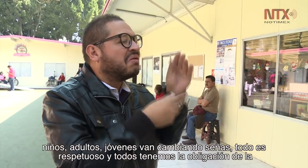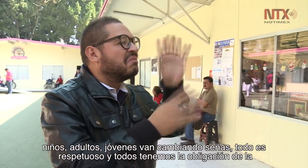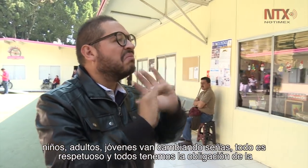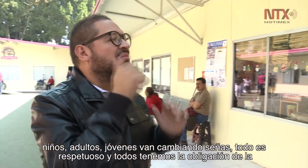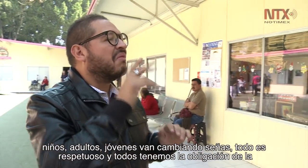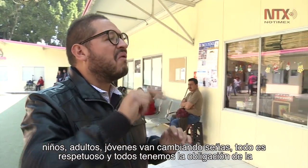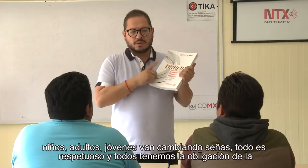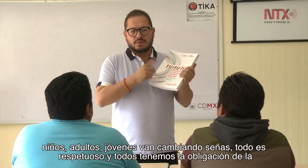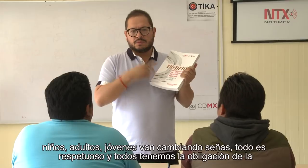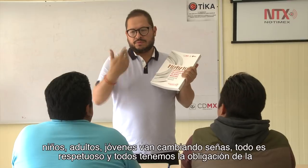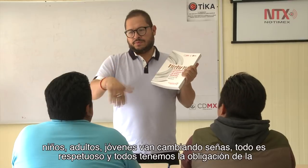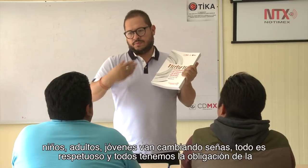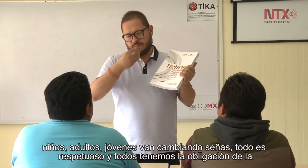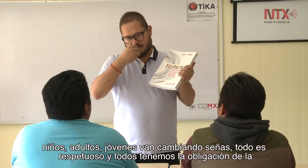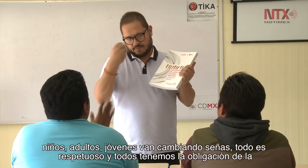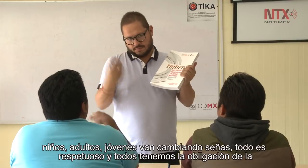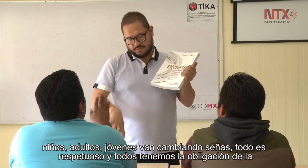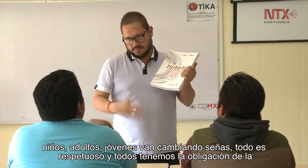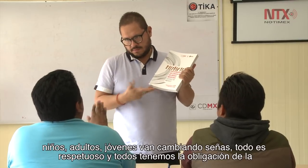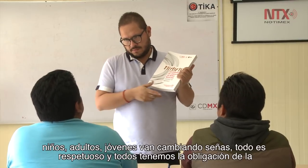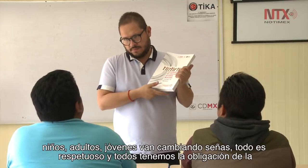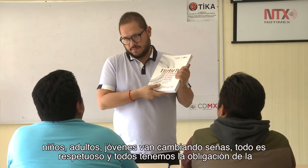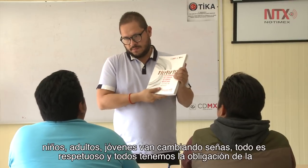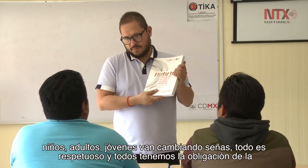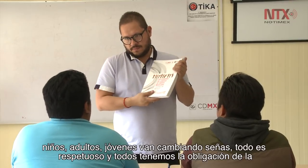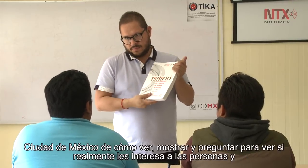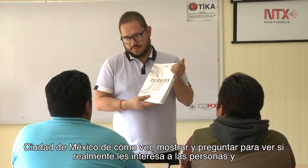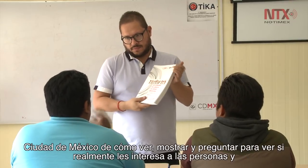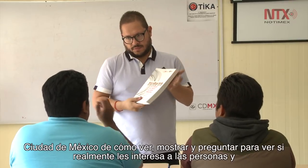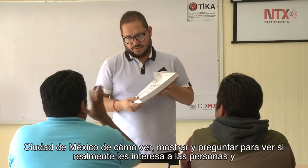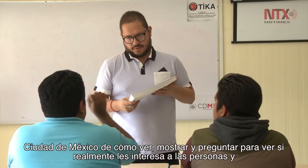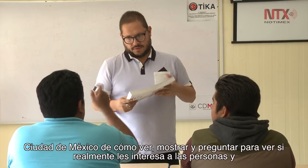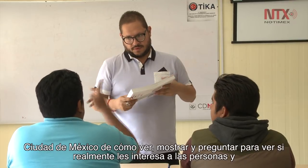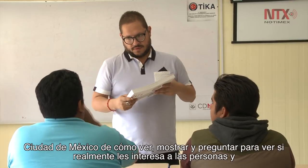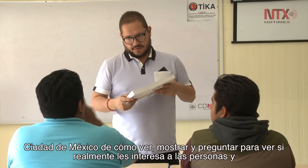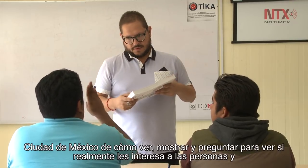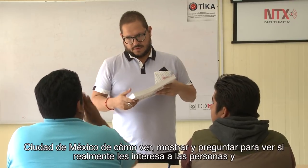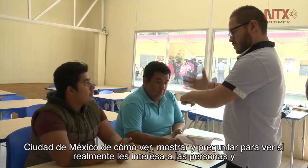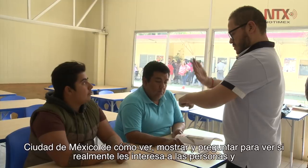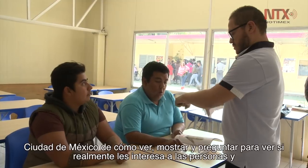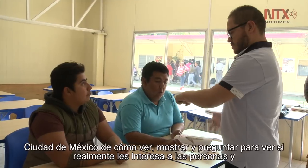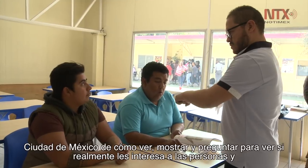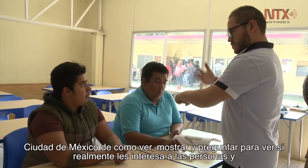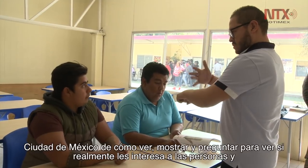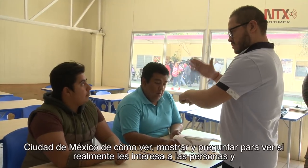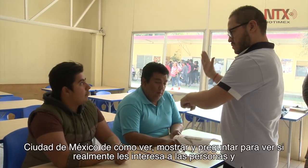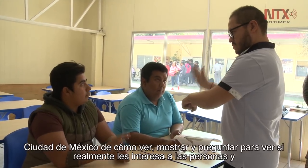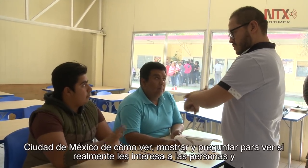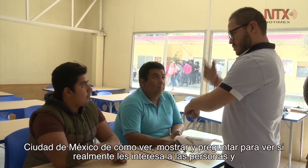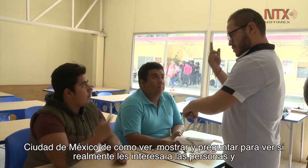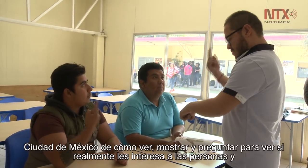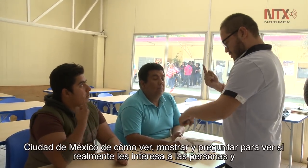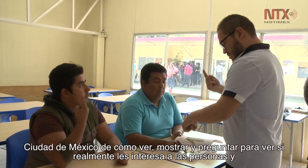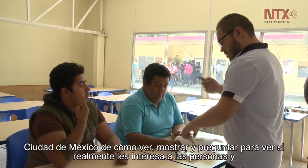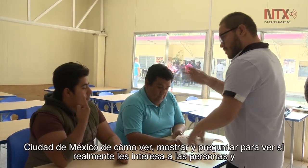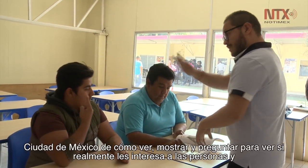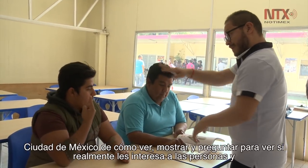Todo es respetuoso y todos tenemos la obligación de la Ciudad de México, cómo